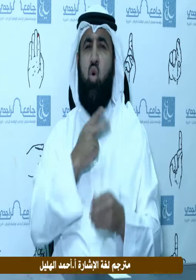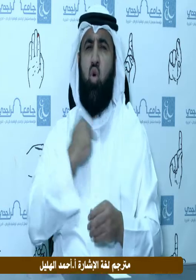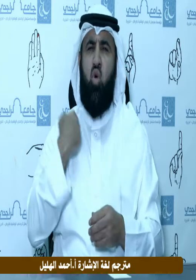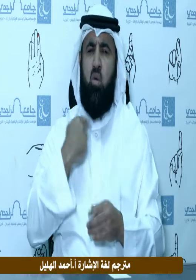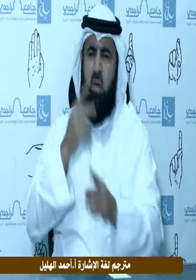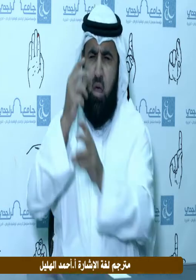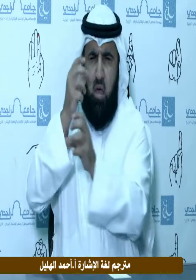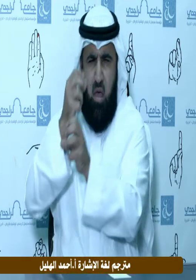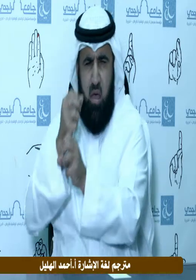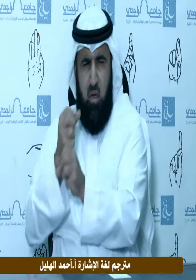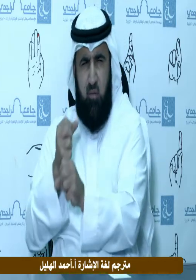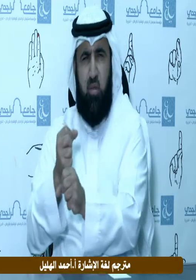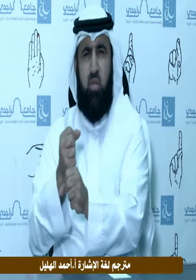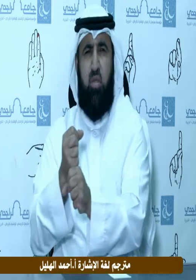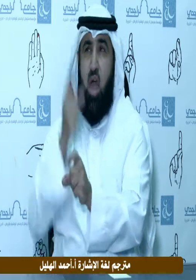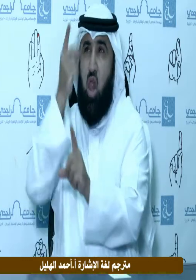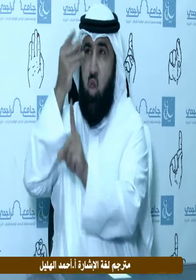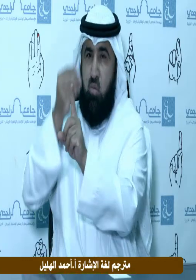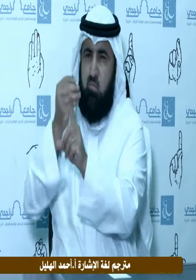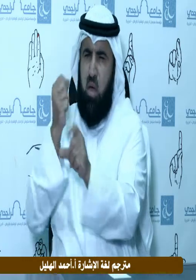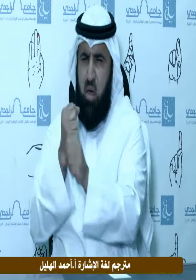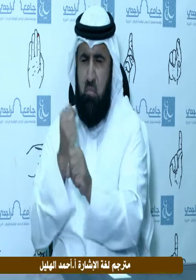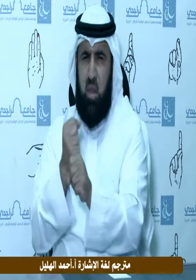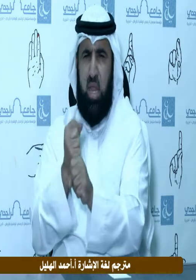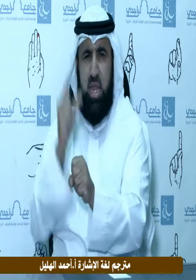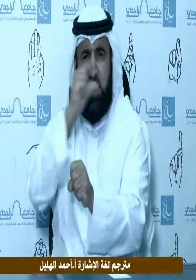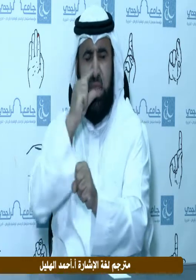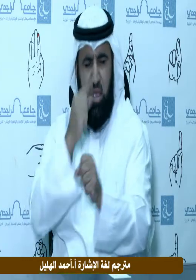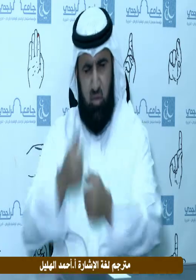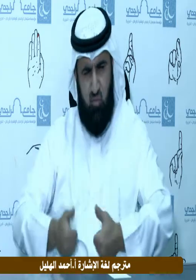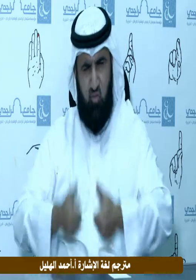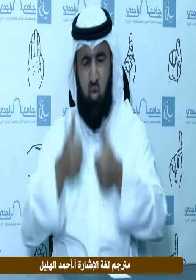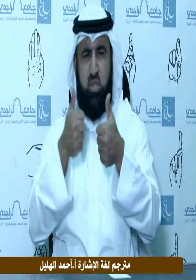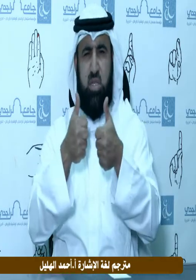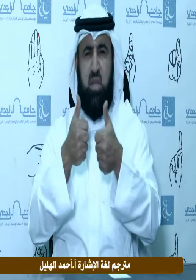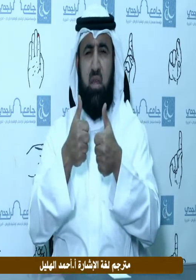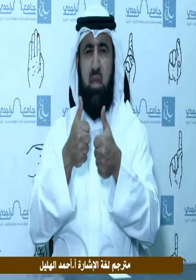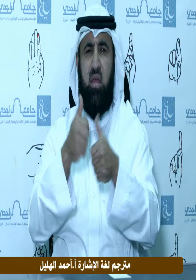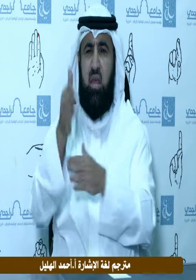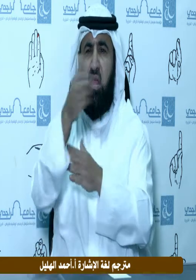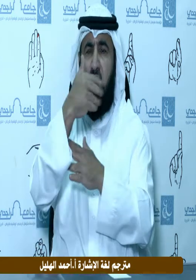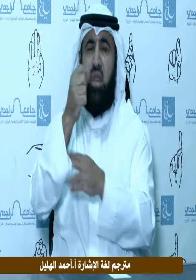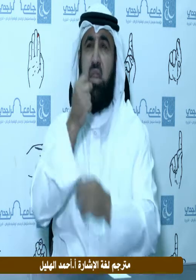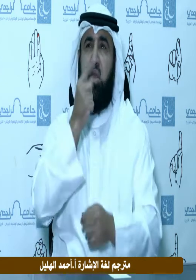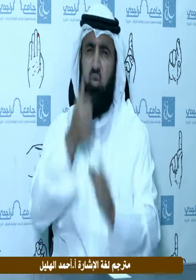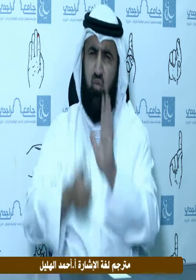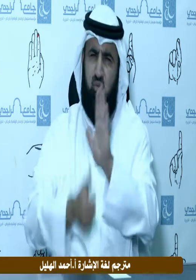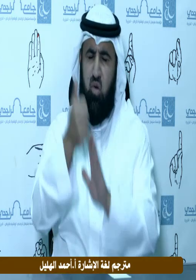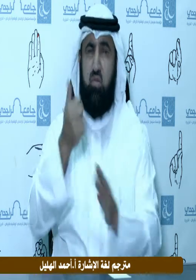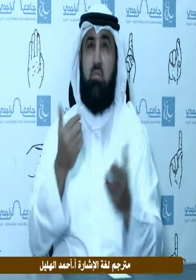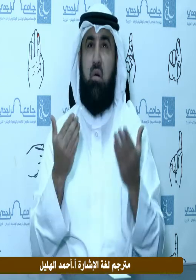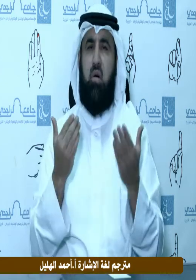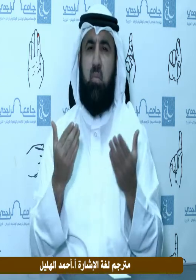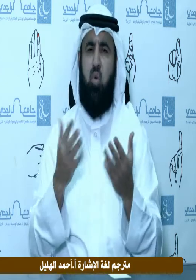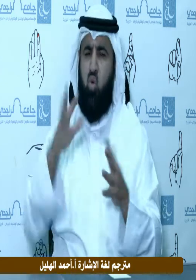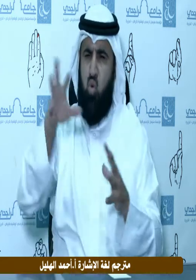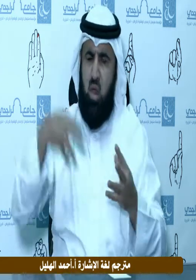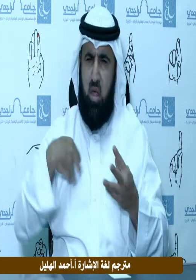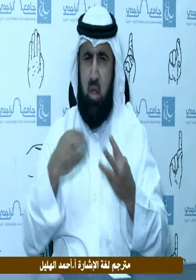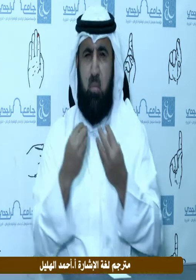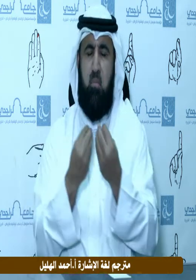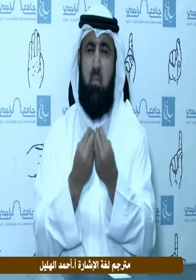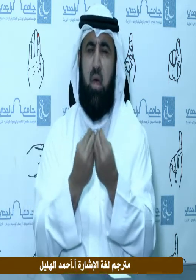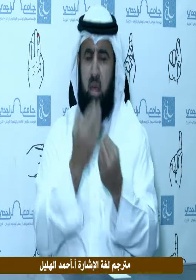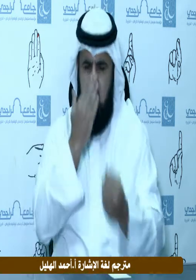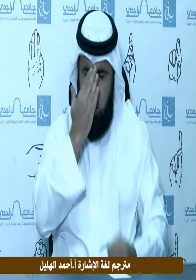أمرنا لما تحبه وترضاه انصر به دينك وأعلي به كلمتك واجعلنا وإياه من